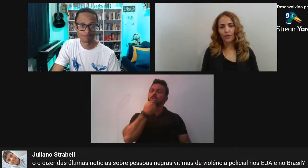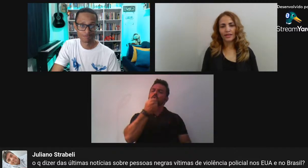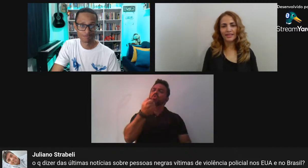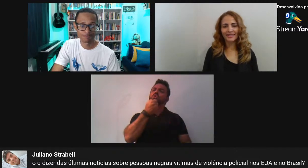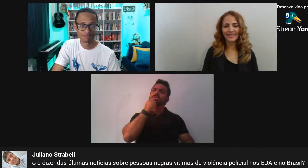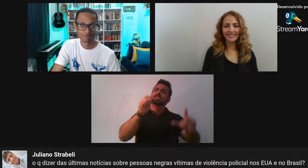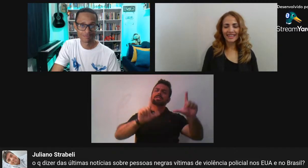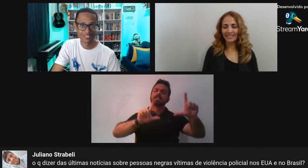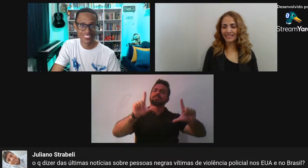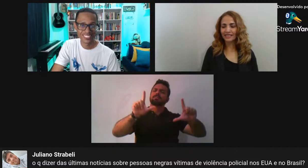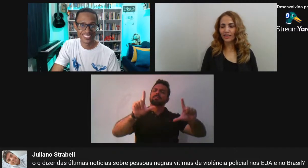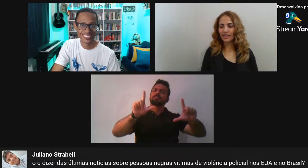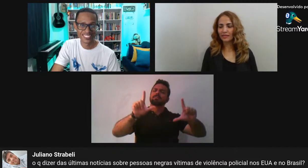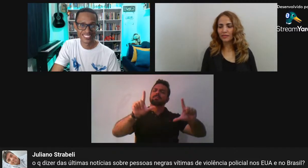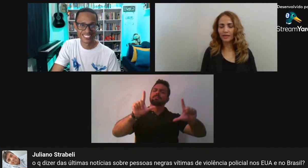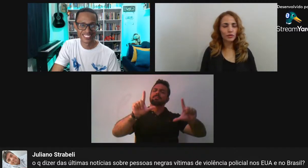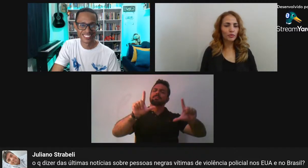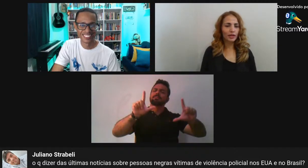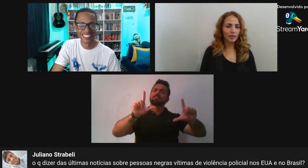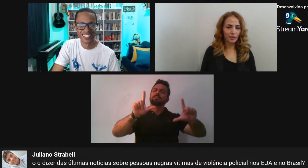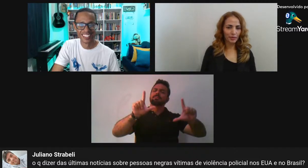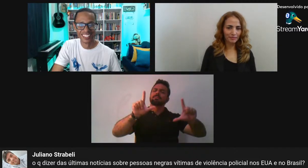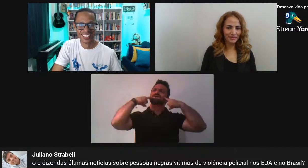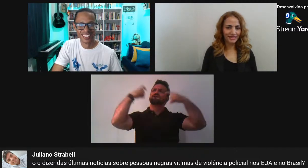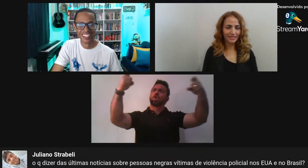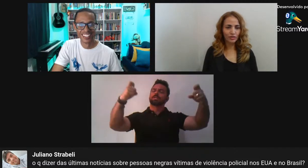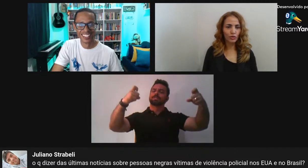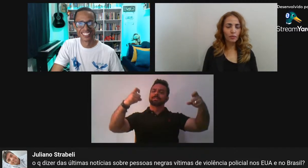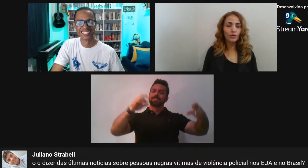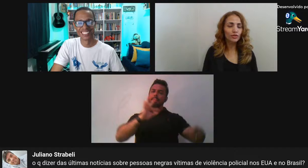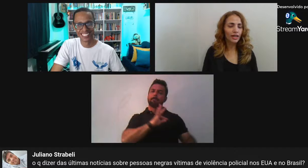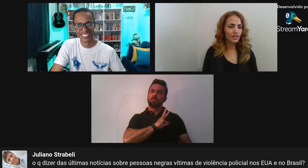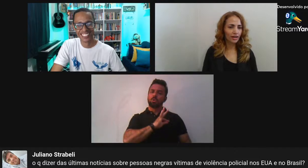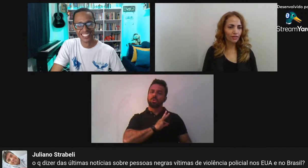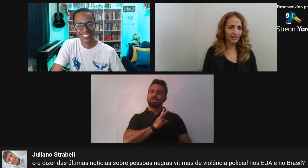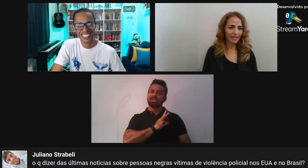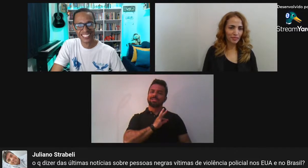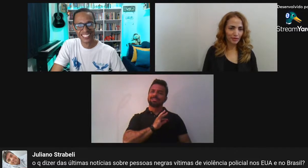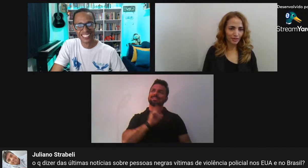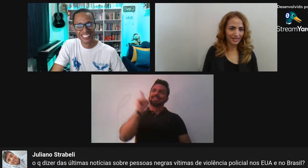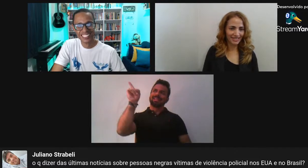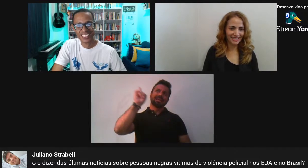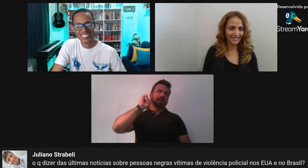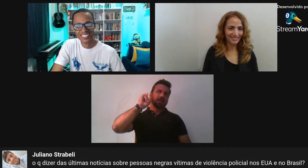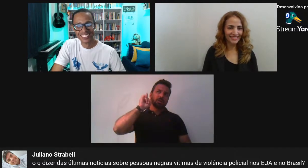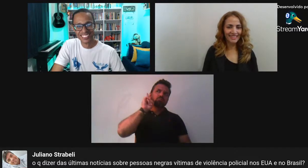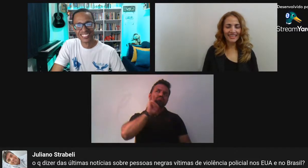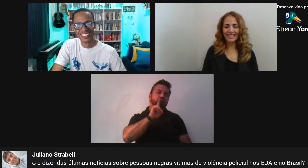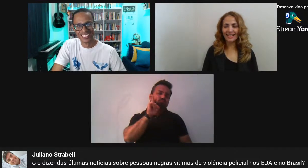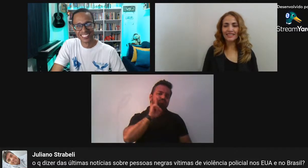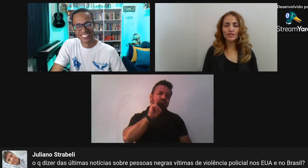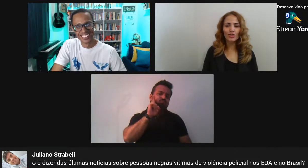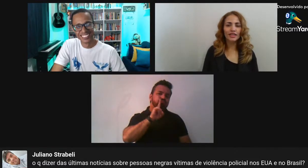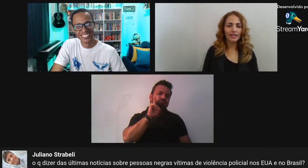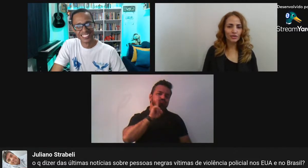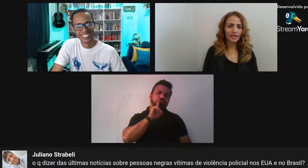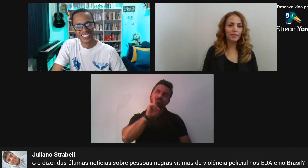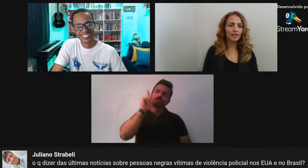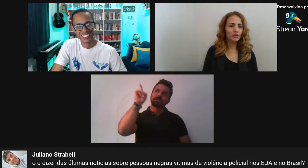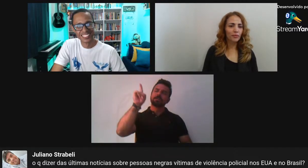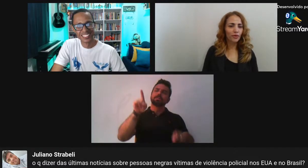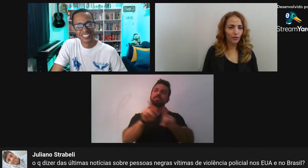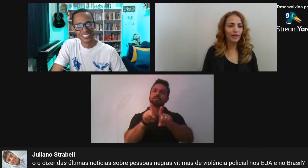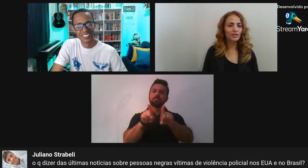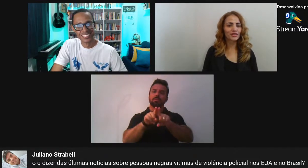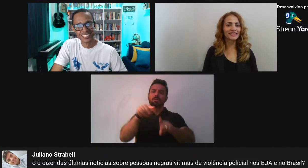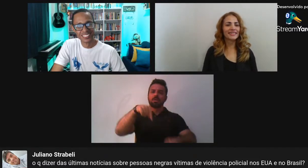Olha Essa questão É muito polêmica para mim Eu sou muito radical A respeito dessa questão Nas redes sociais Eu até